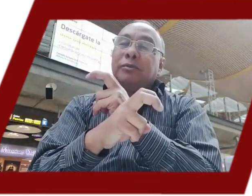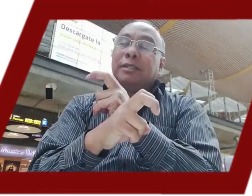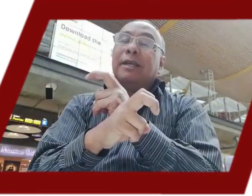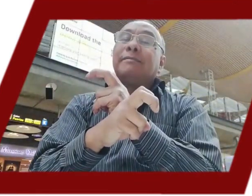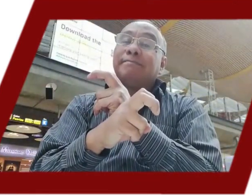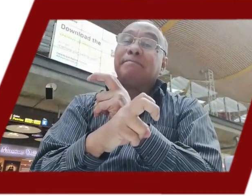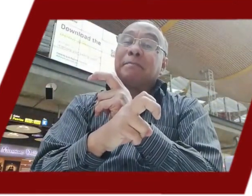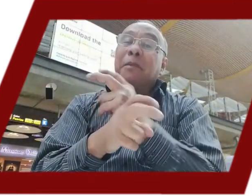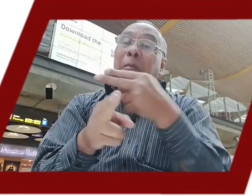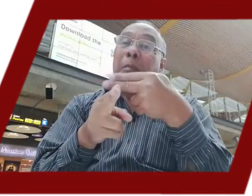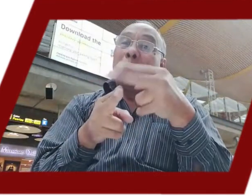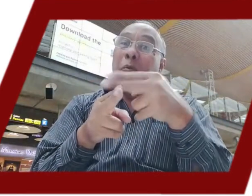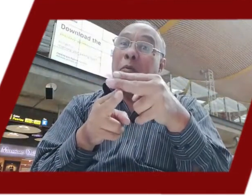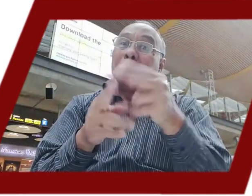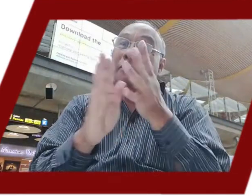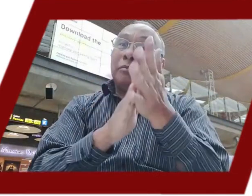dando más detalles del evento.